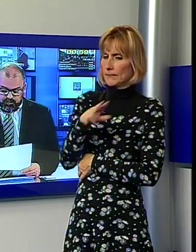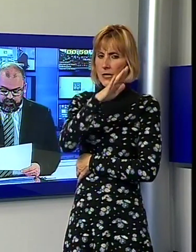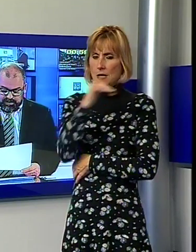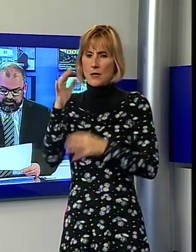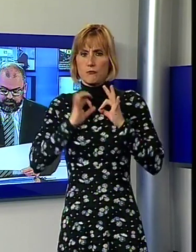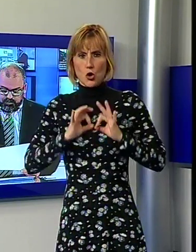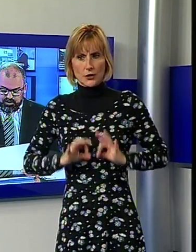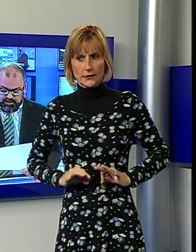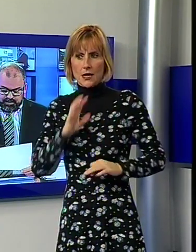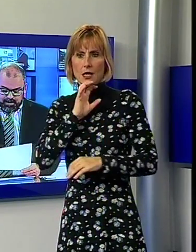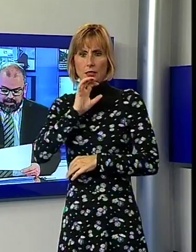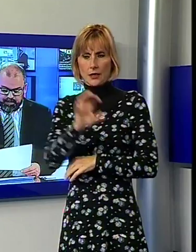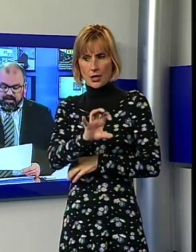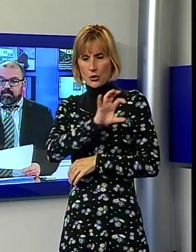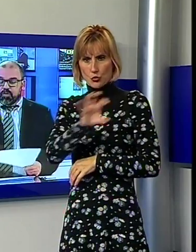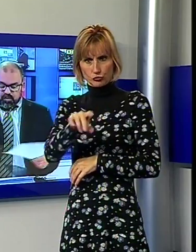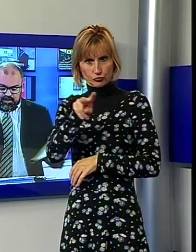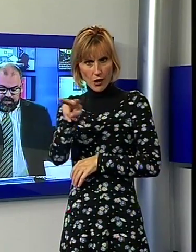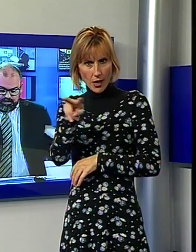sono state denunciate per furto aggravato.